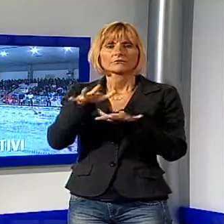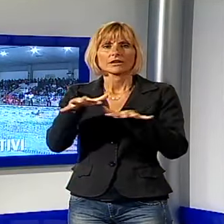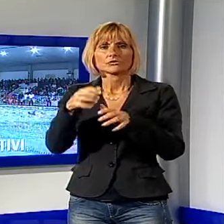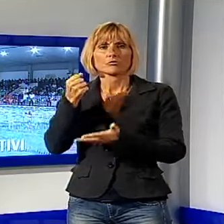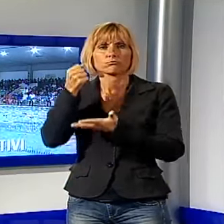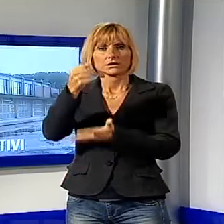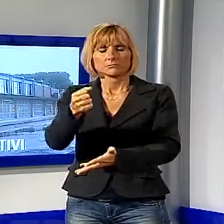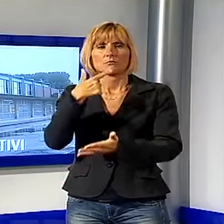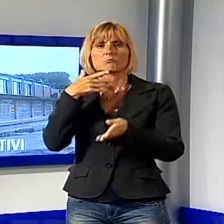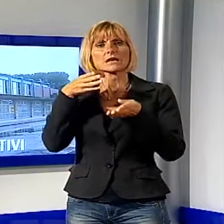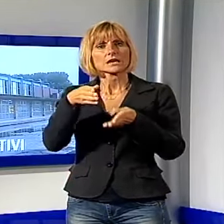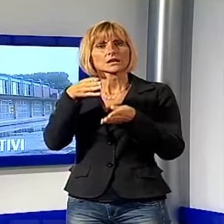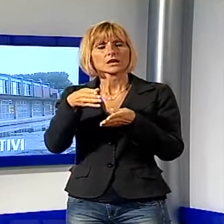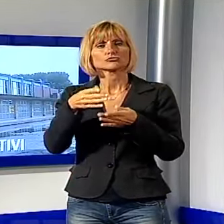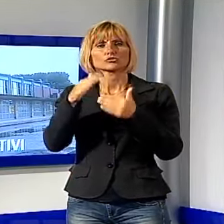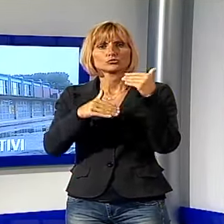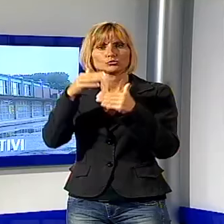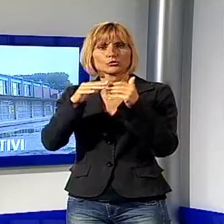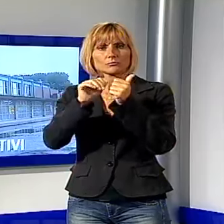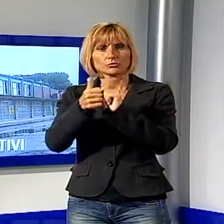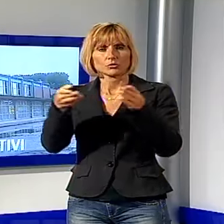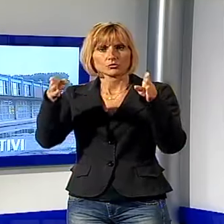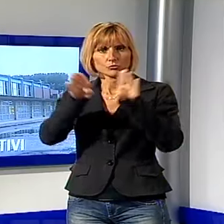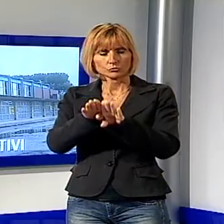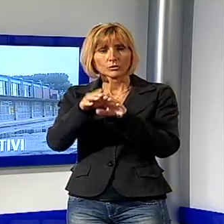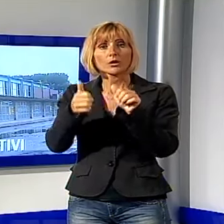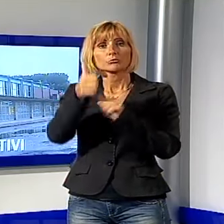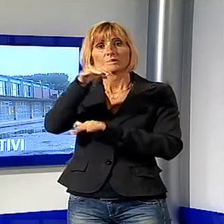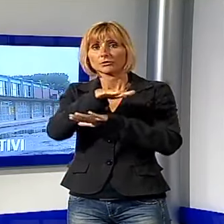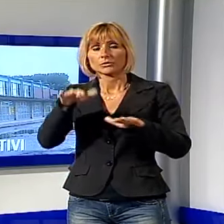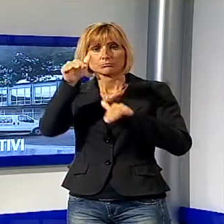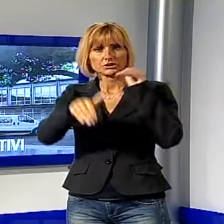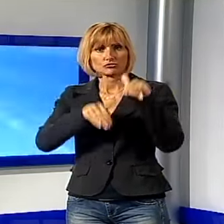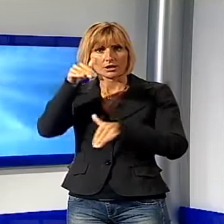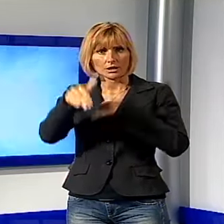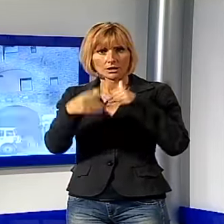ha minacciato la chiusura delle strutture, prima fra tutte la piscina.